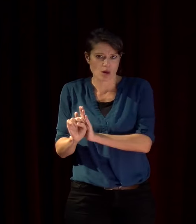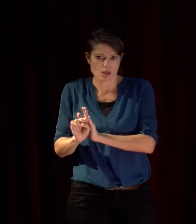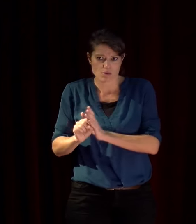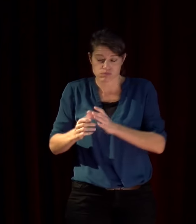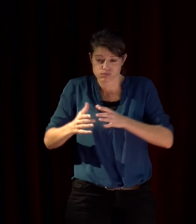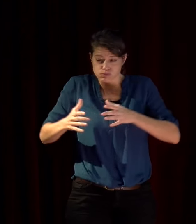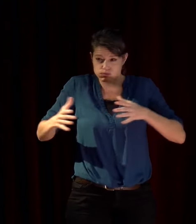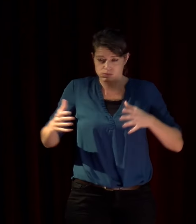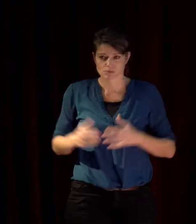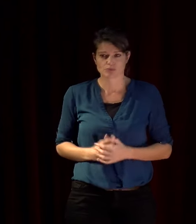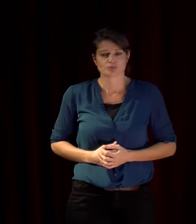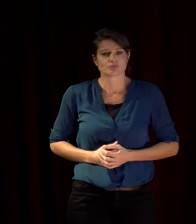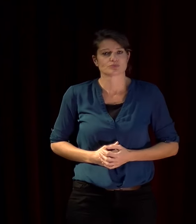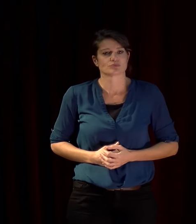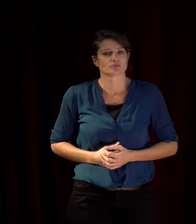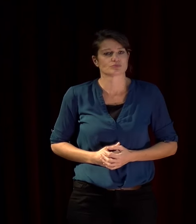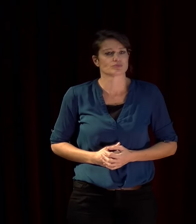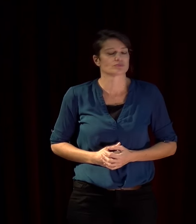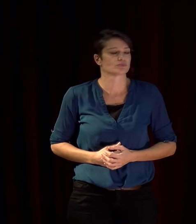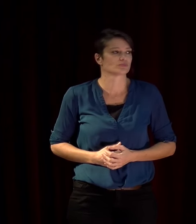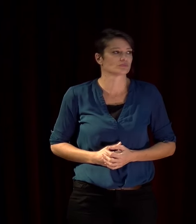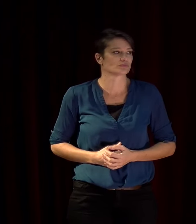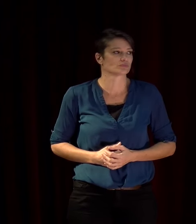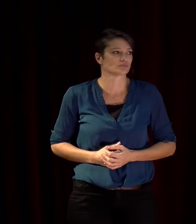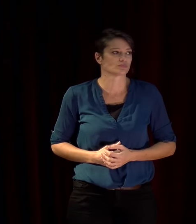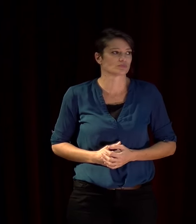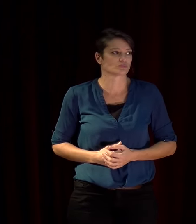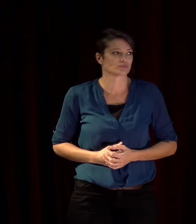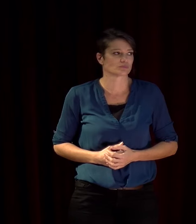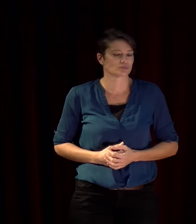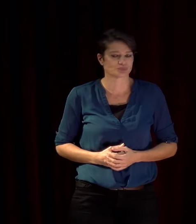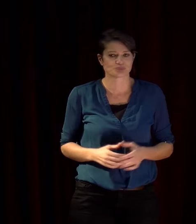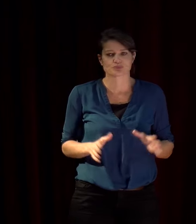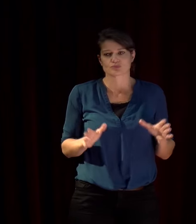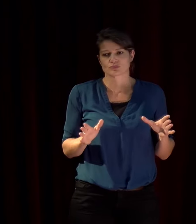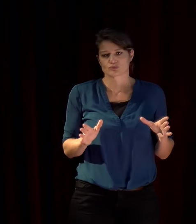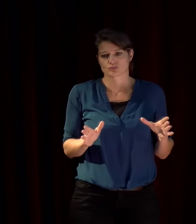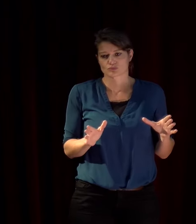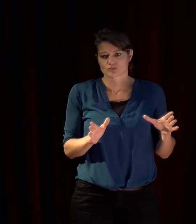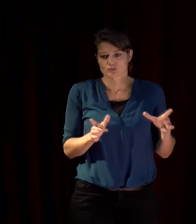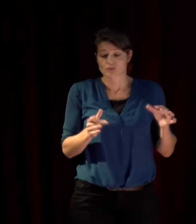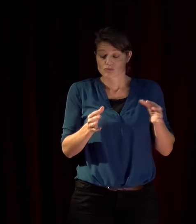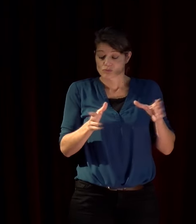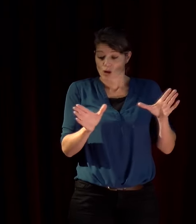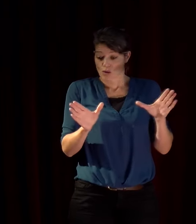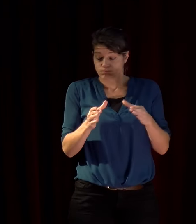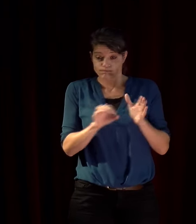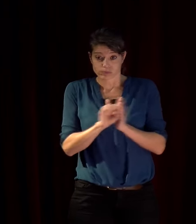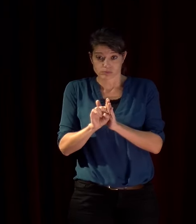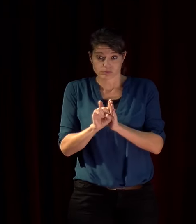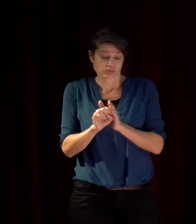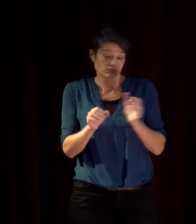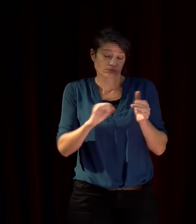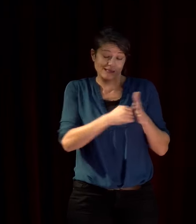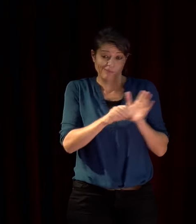selon les pays les partis d'extrême droite n'ont pas la même histoire mais